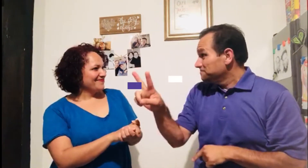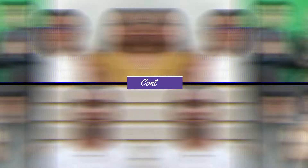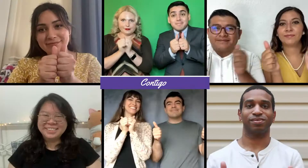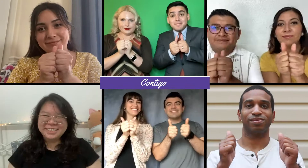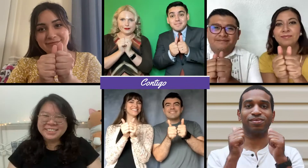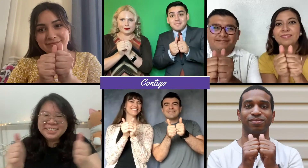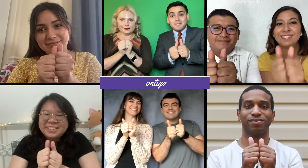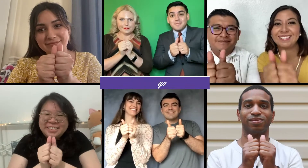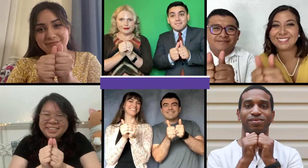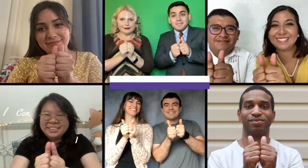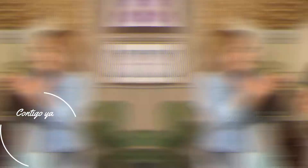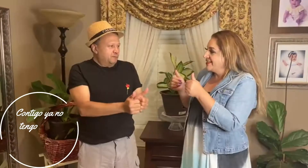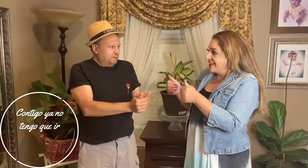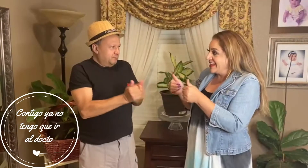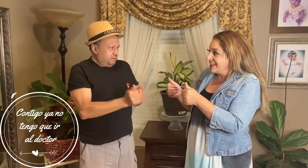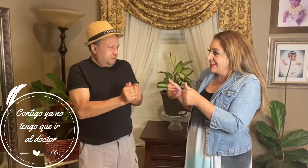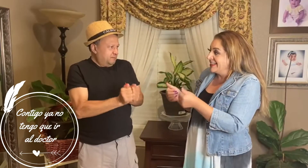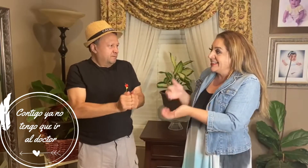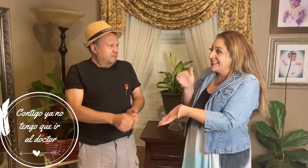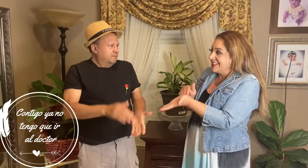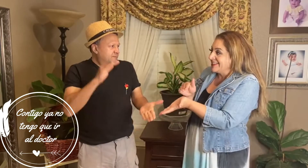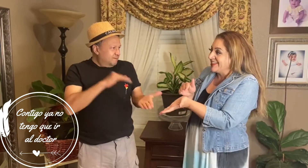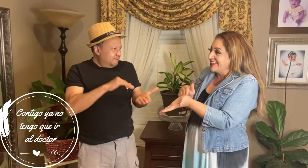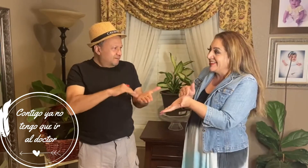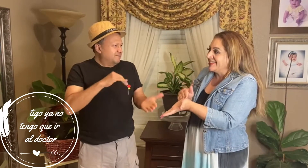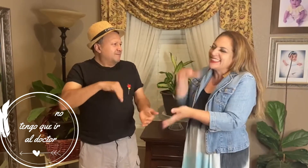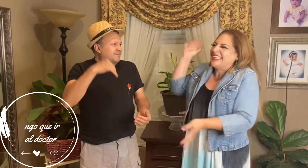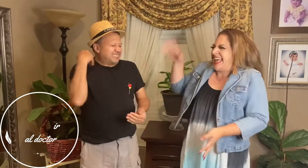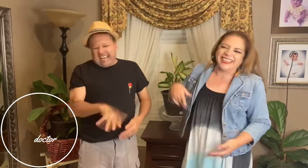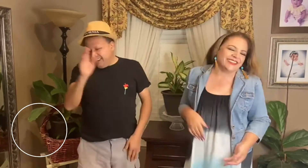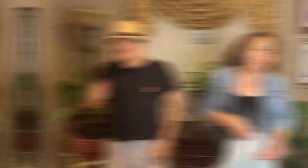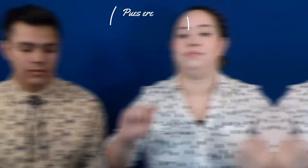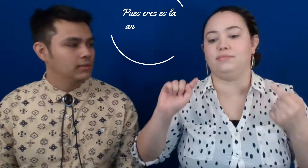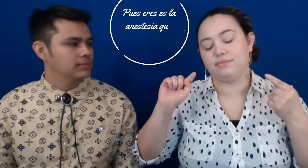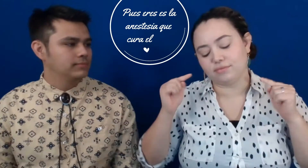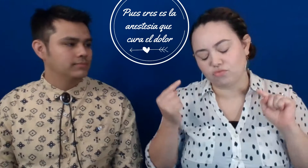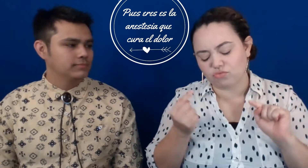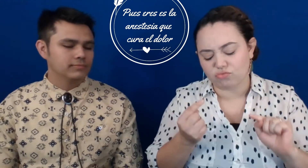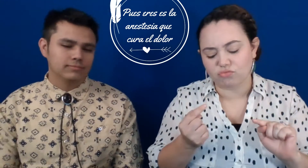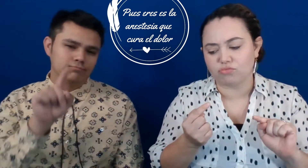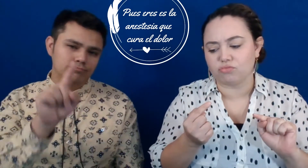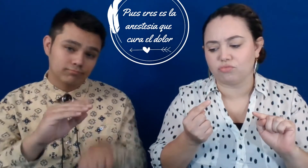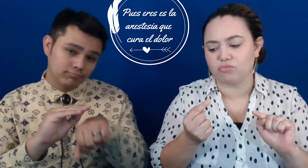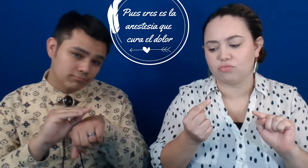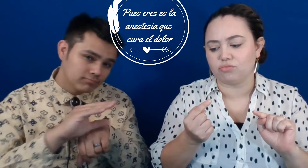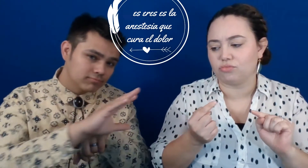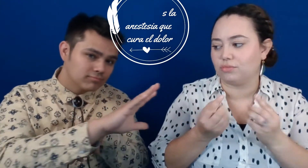Contigo Contigo ya no tengo que ir al doctor Placer es la anestesia que cura el dolor